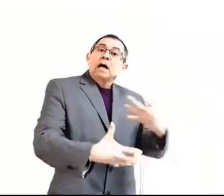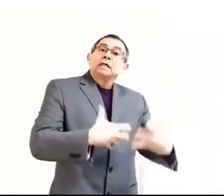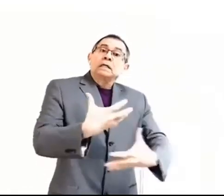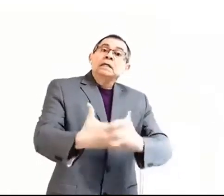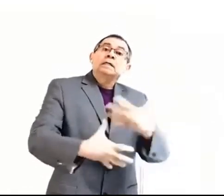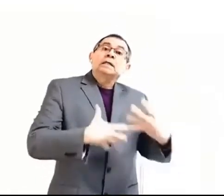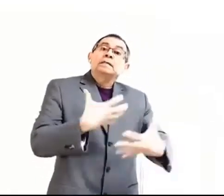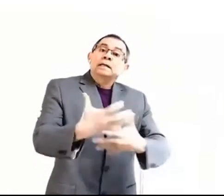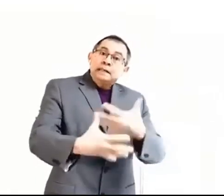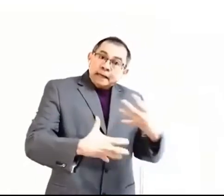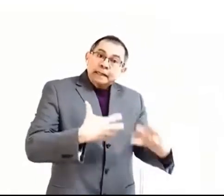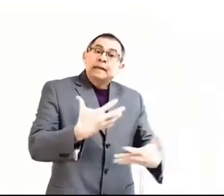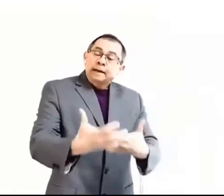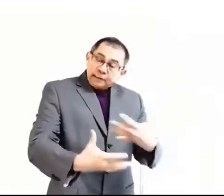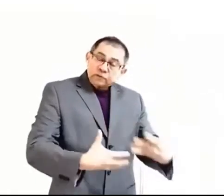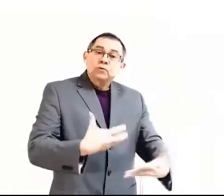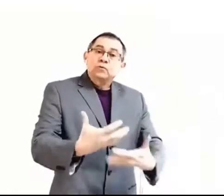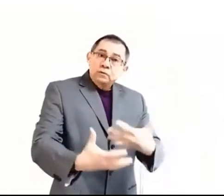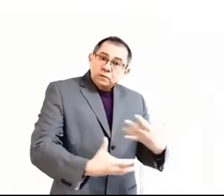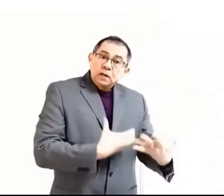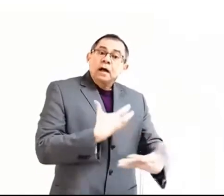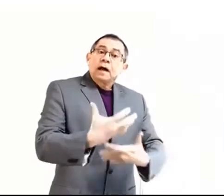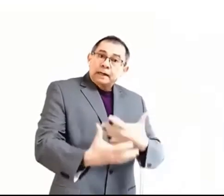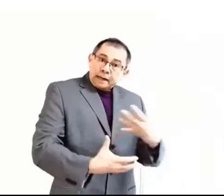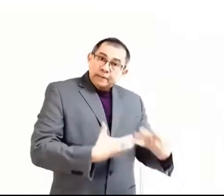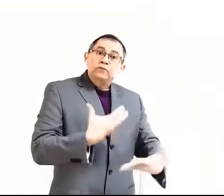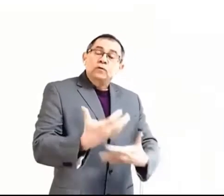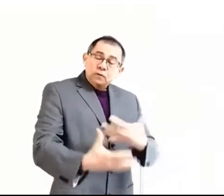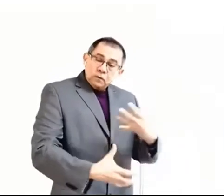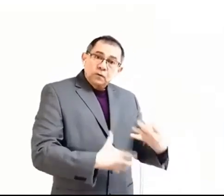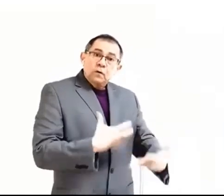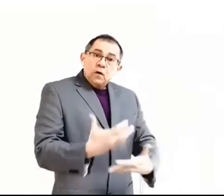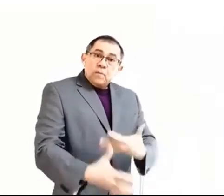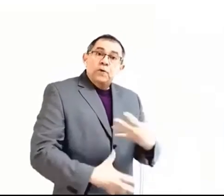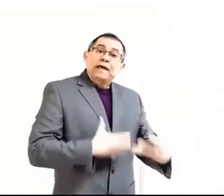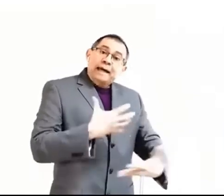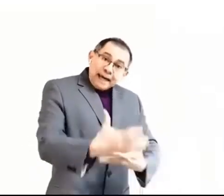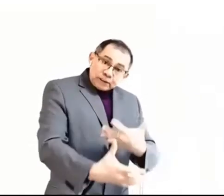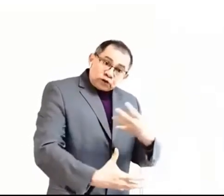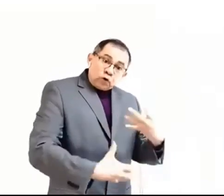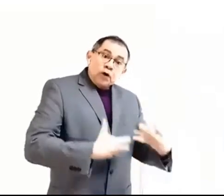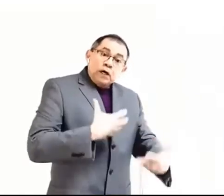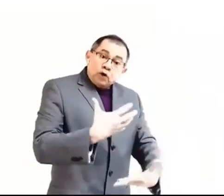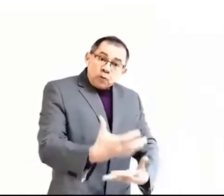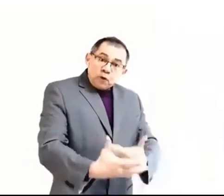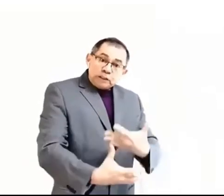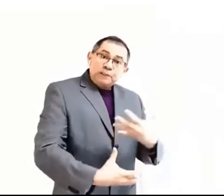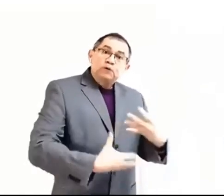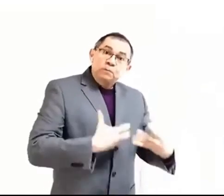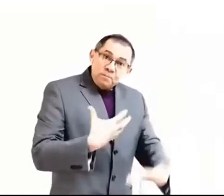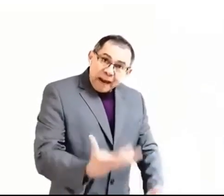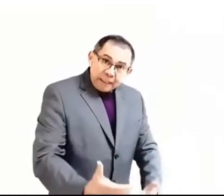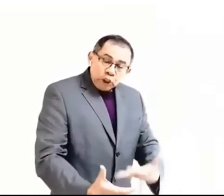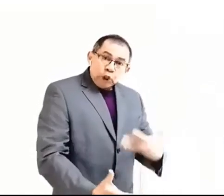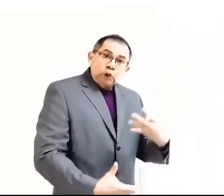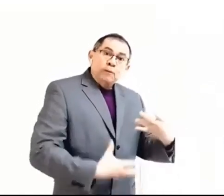y tratar de arreglar eso, arreglar eso, porque esto, como lo hicimos mal, nos